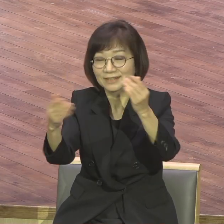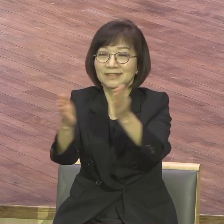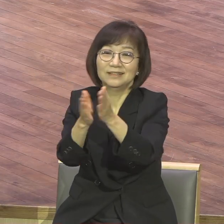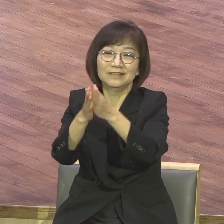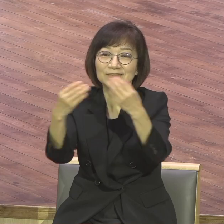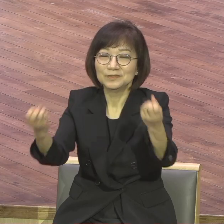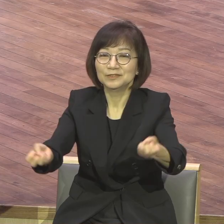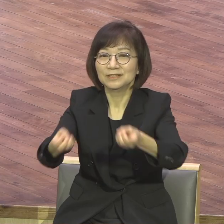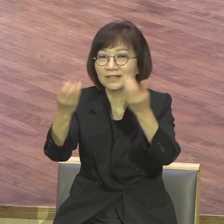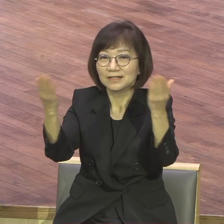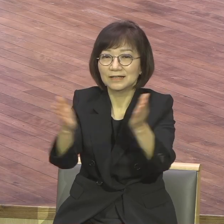승리하수 아멘